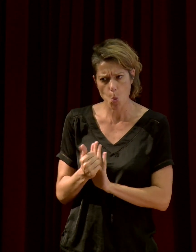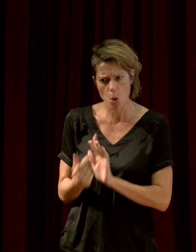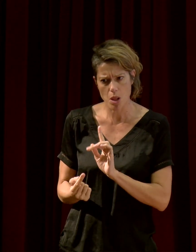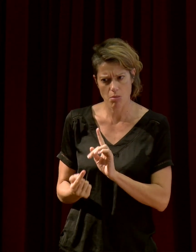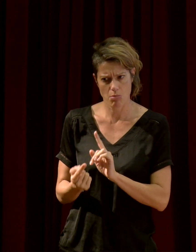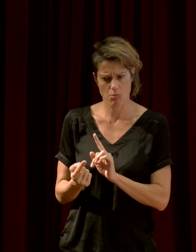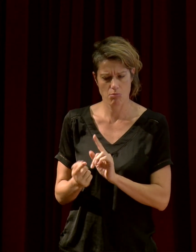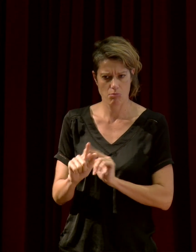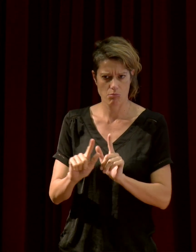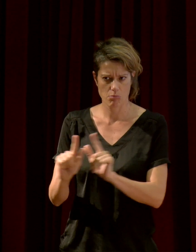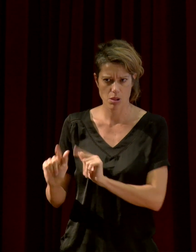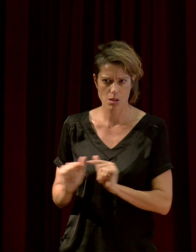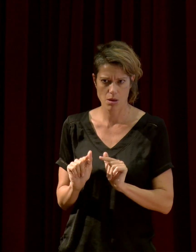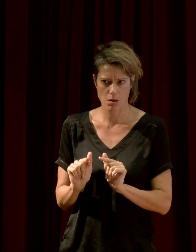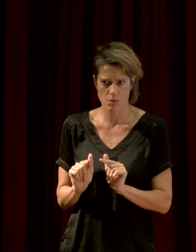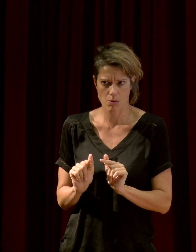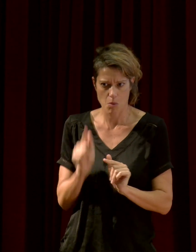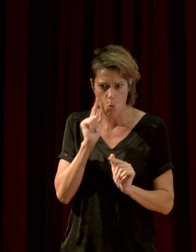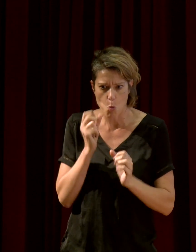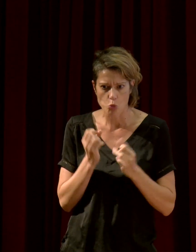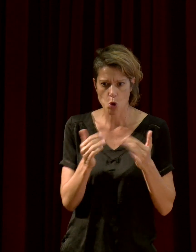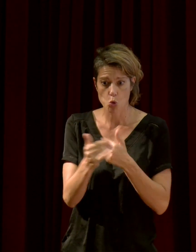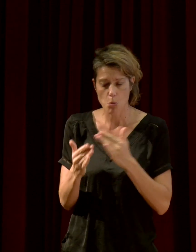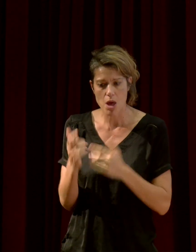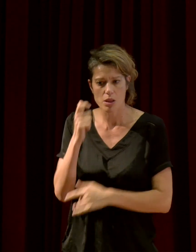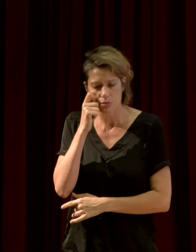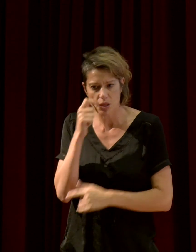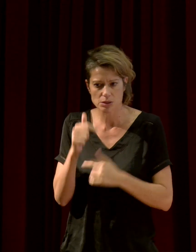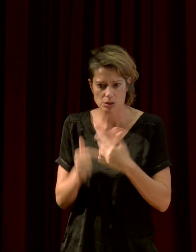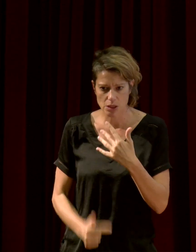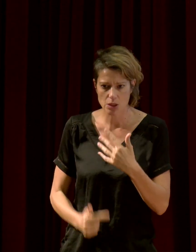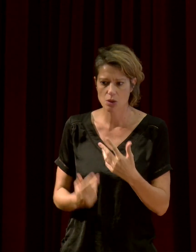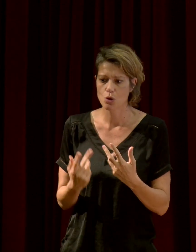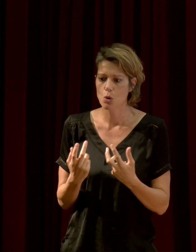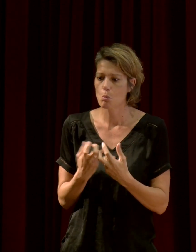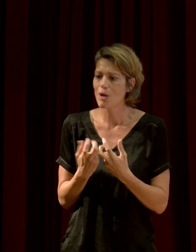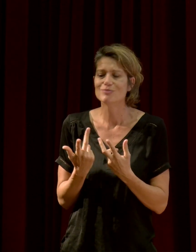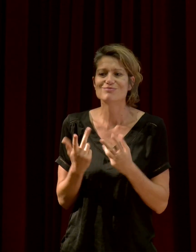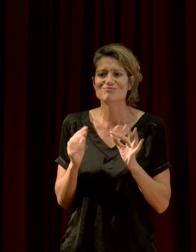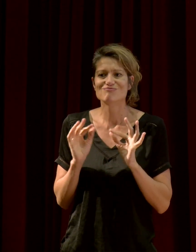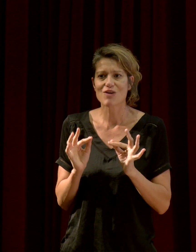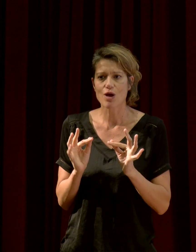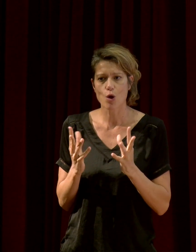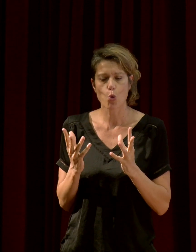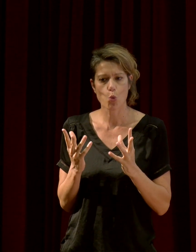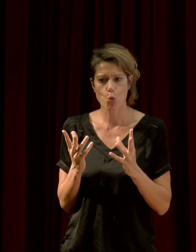domaines et pour beaucoup d'espèces, que ce soit dans la conquête amoureuse, dans l'évitement, la fuite, ou au contraire dans